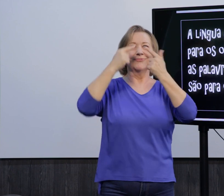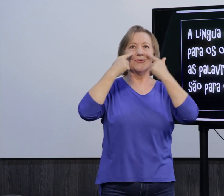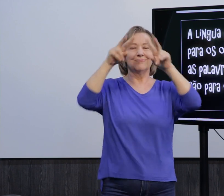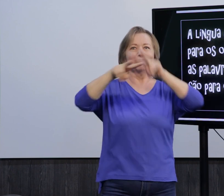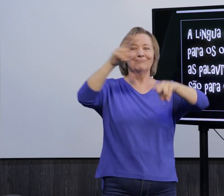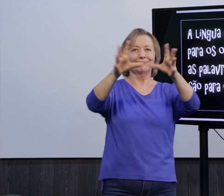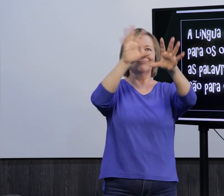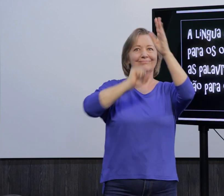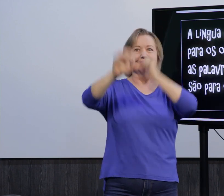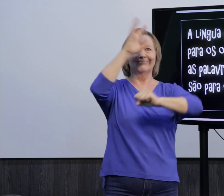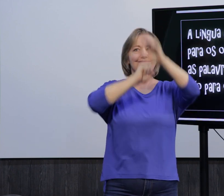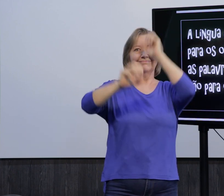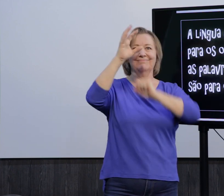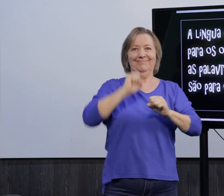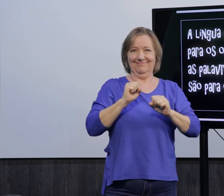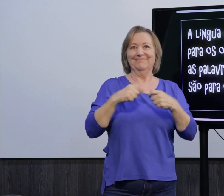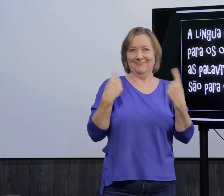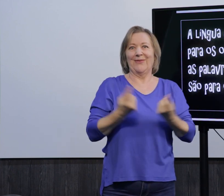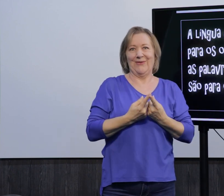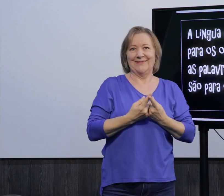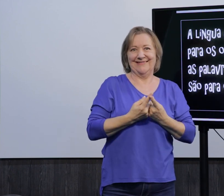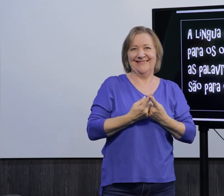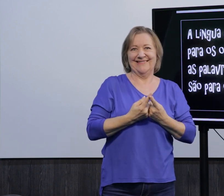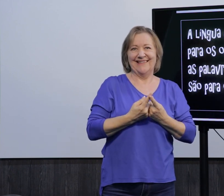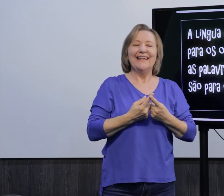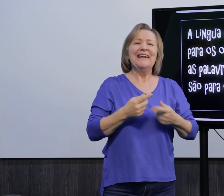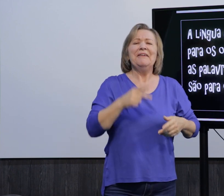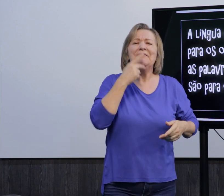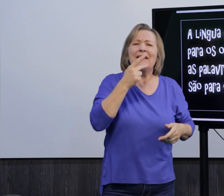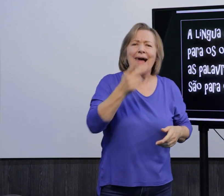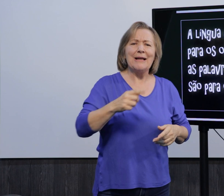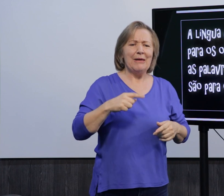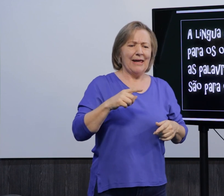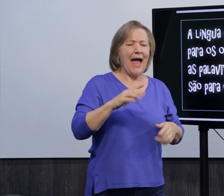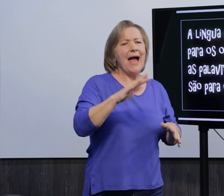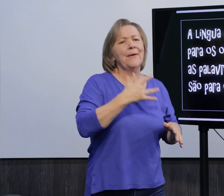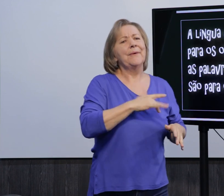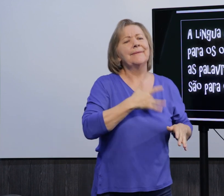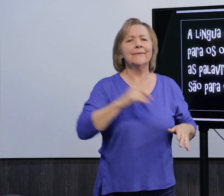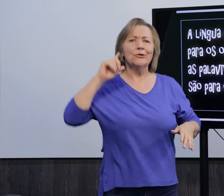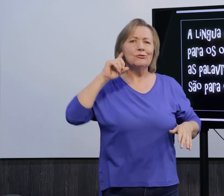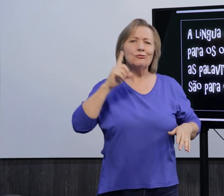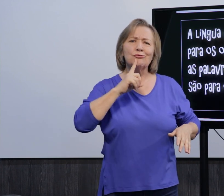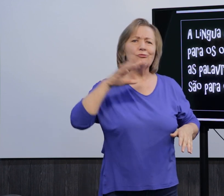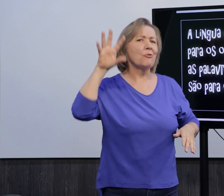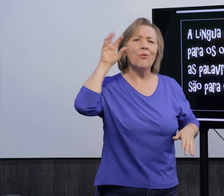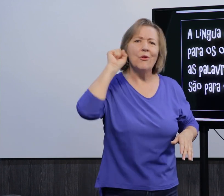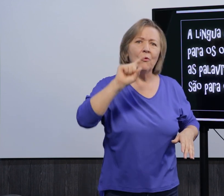Então, por meio dos olhos que nós captamos as informações. Algumas pessoas falam, ai, que dó do surdo, ele